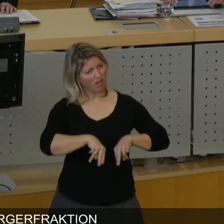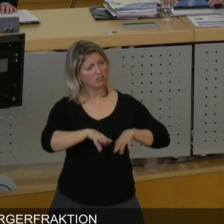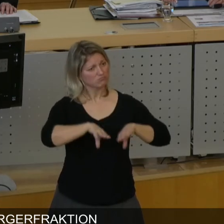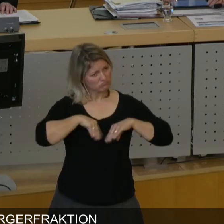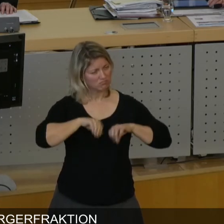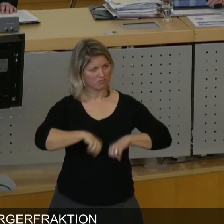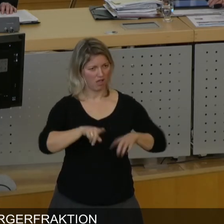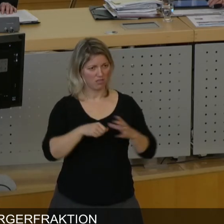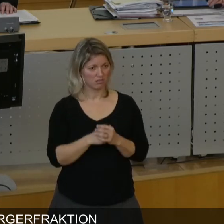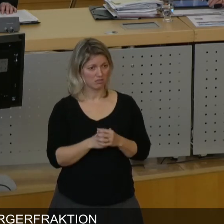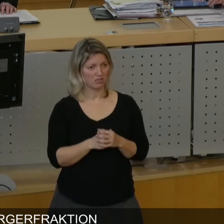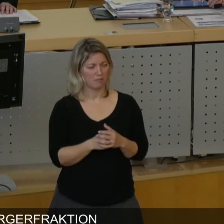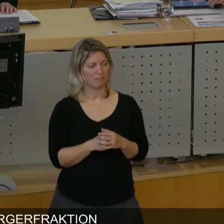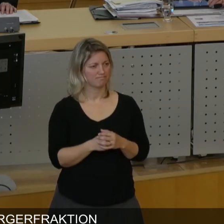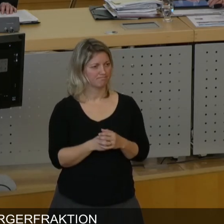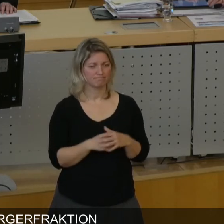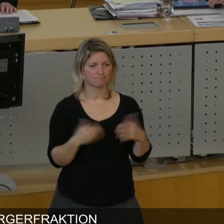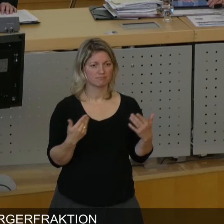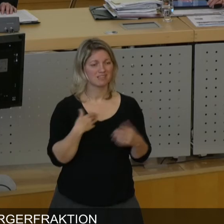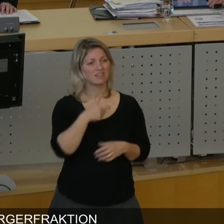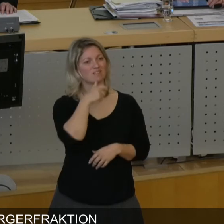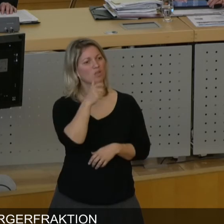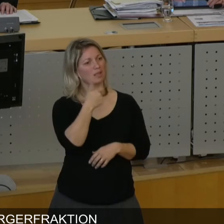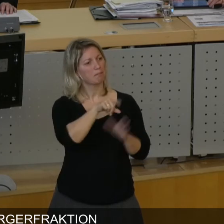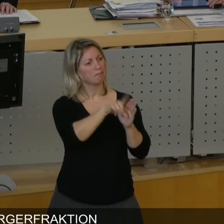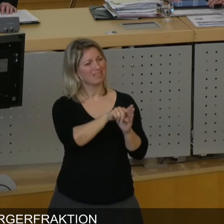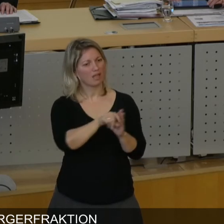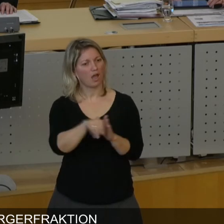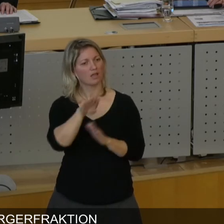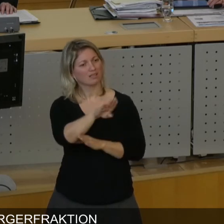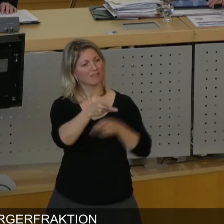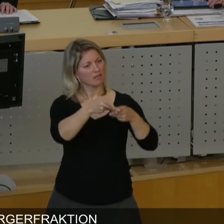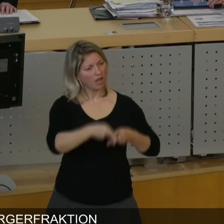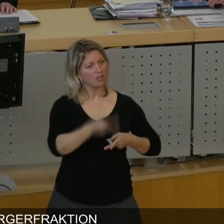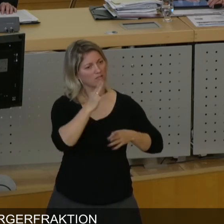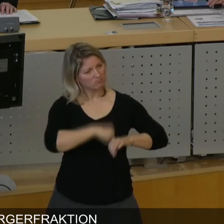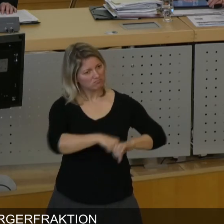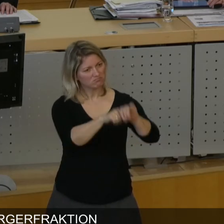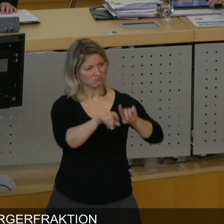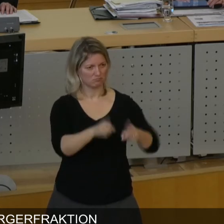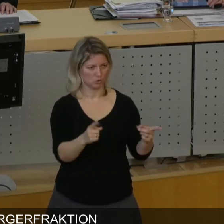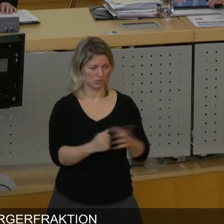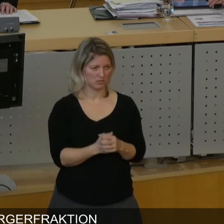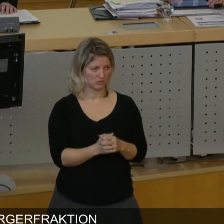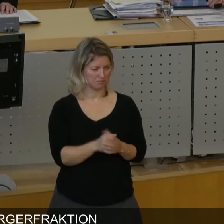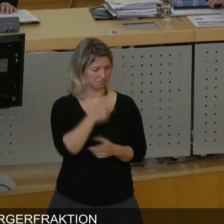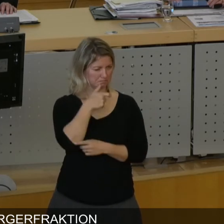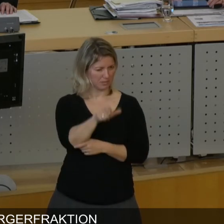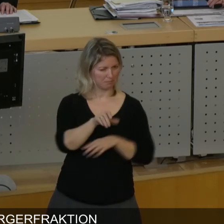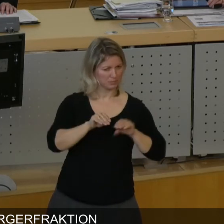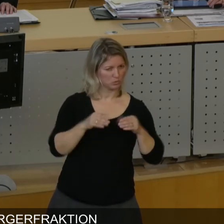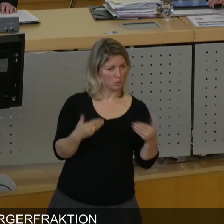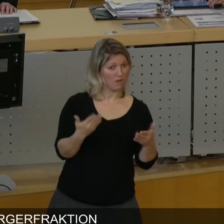fehlt, ist einfach das Wort Rechte der Minderheiten stärken. Und warum ich diese Aussage so treffe, das will ich mal kurz